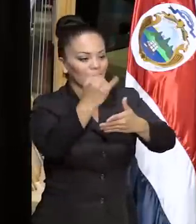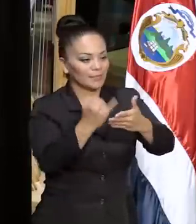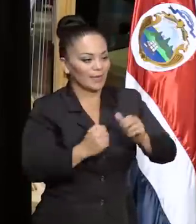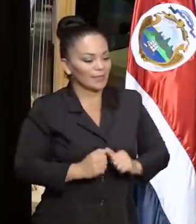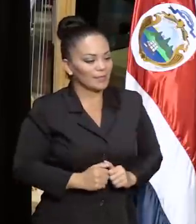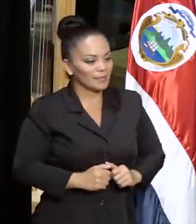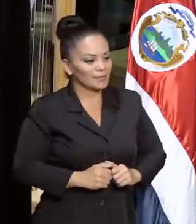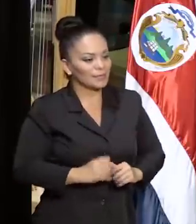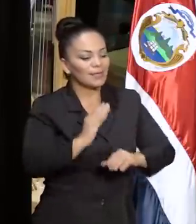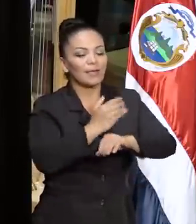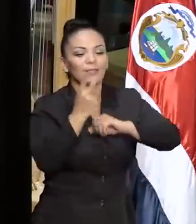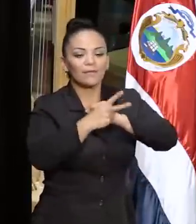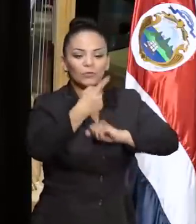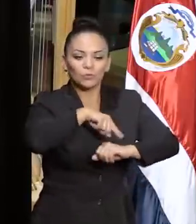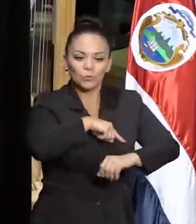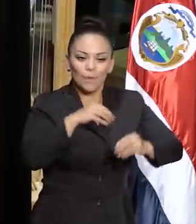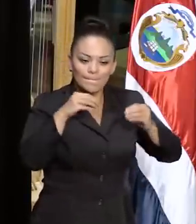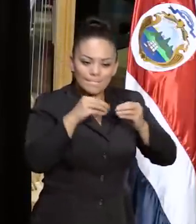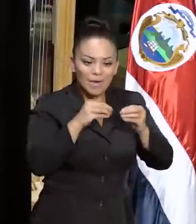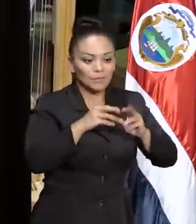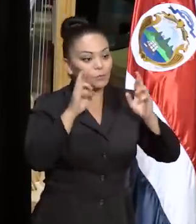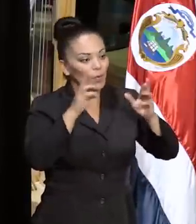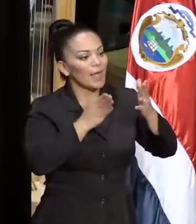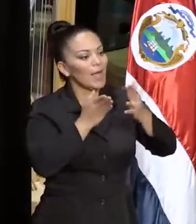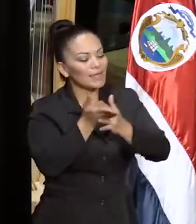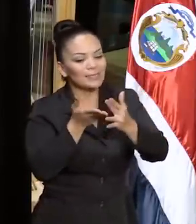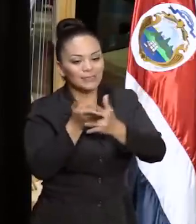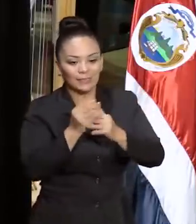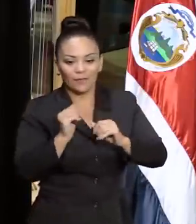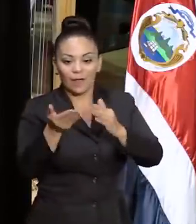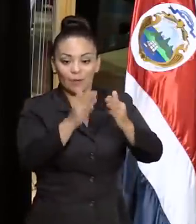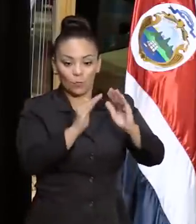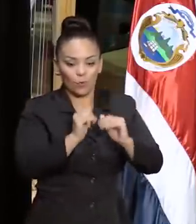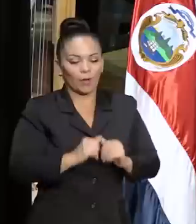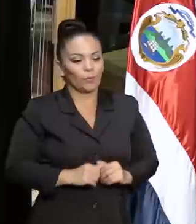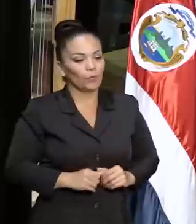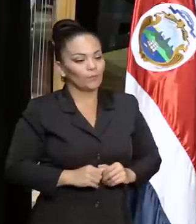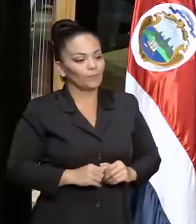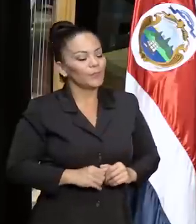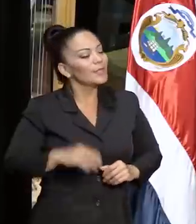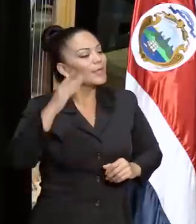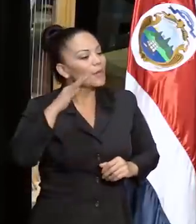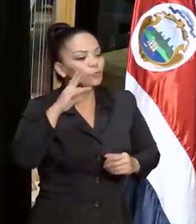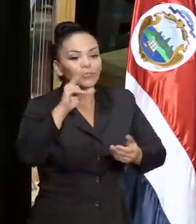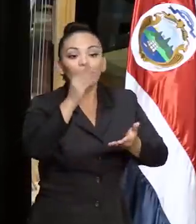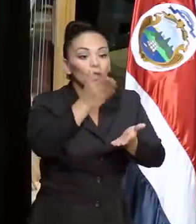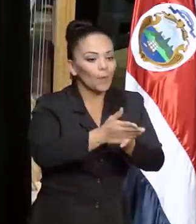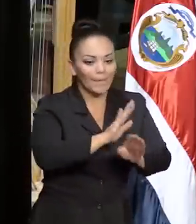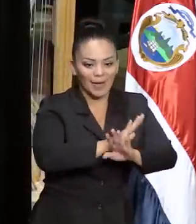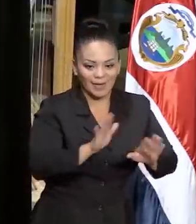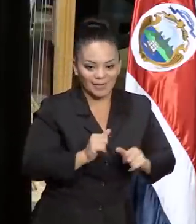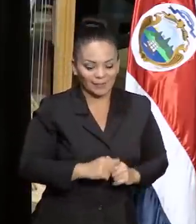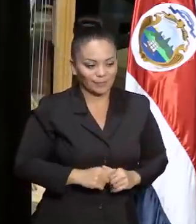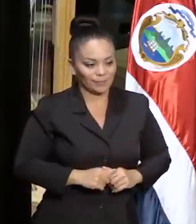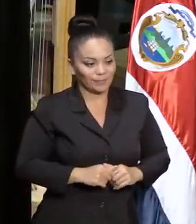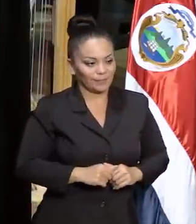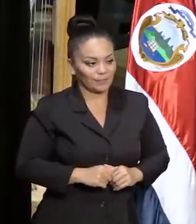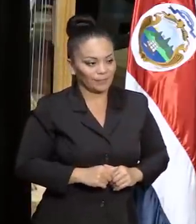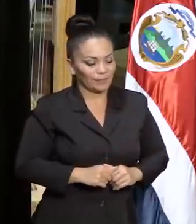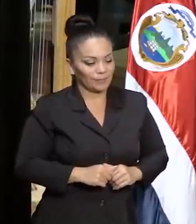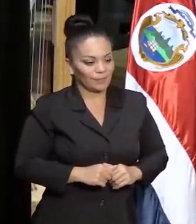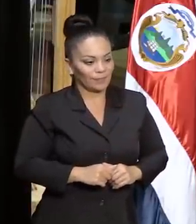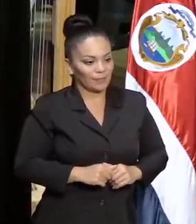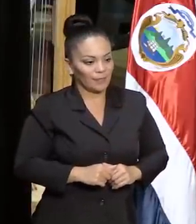que cada vez lo hagamos más accesible al pueblo, que la música no pare, que el drama